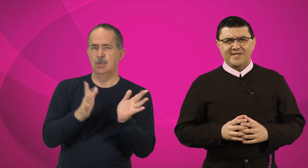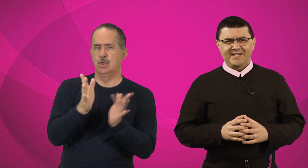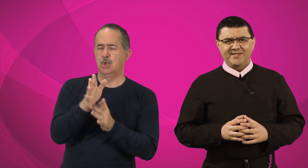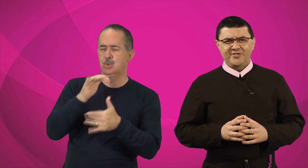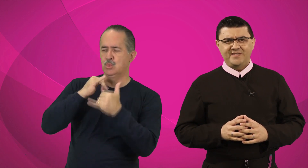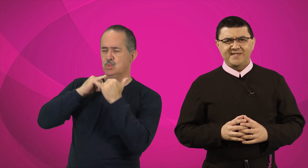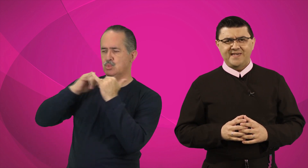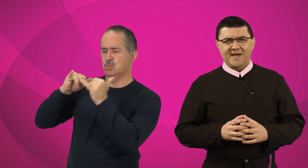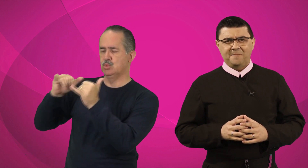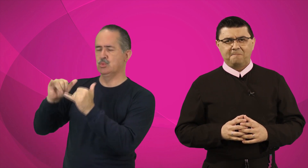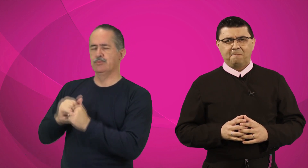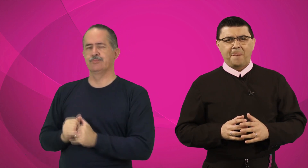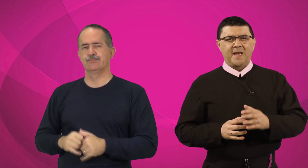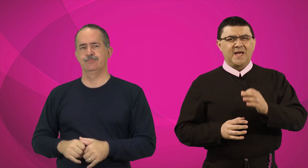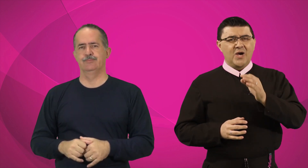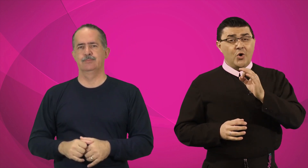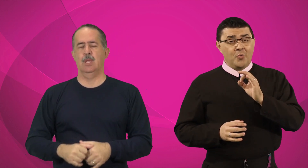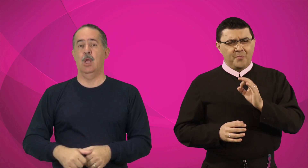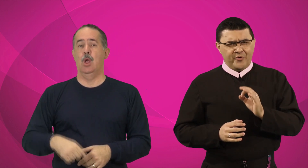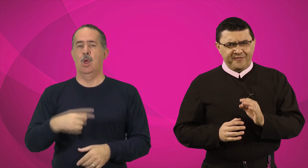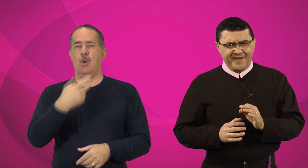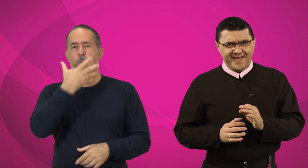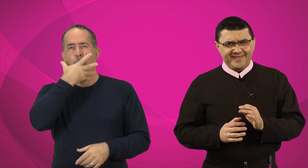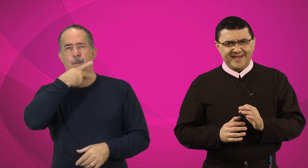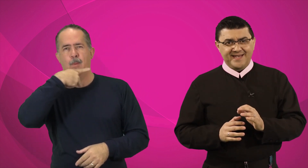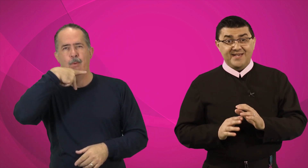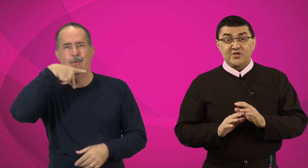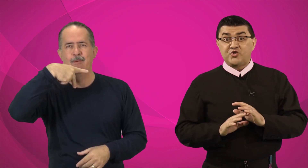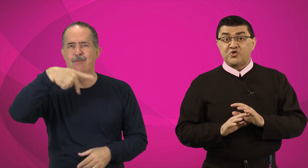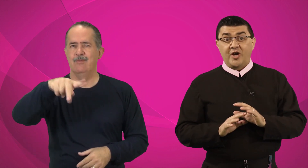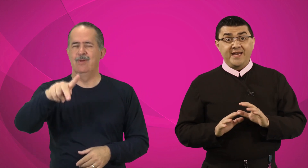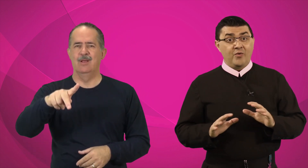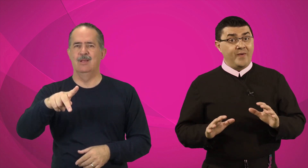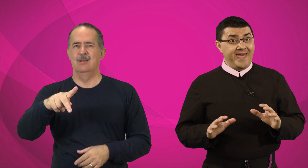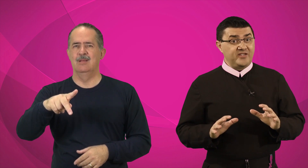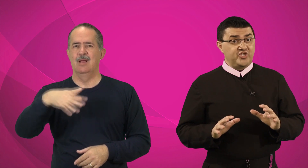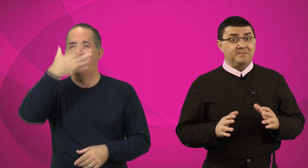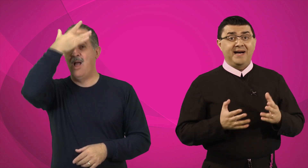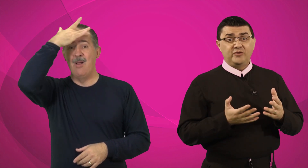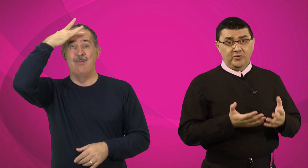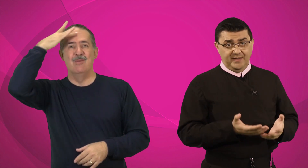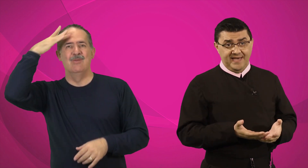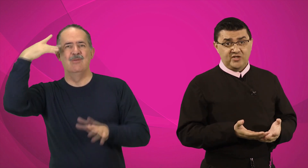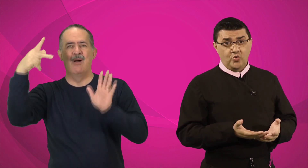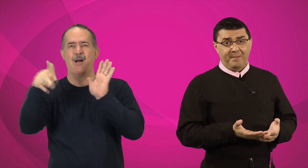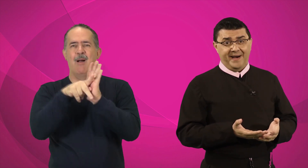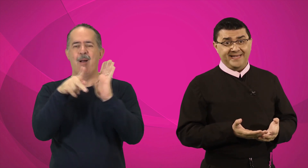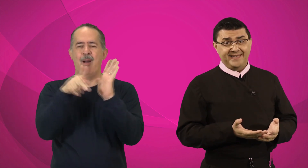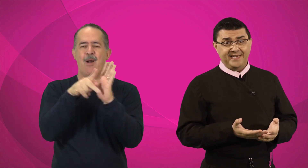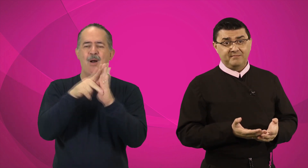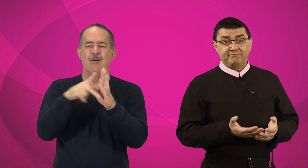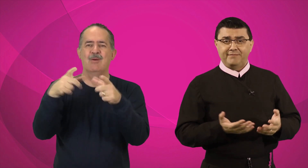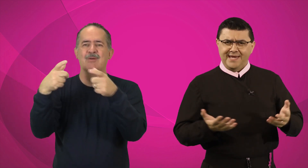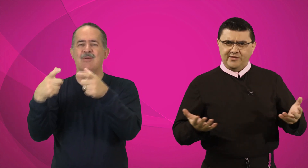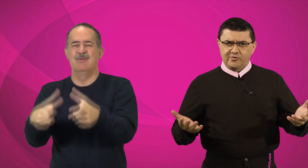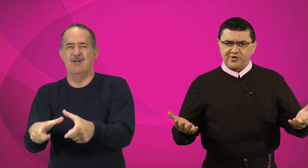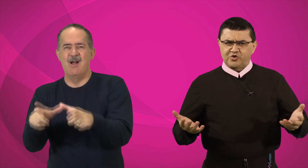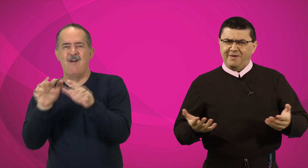lhes dizia, um profeta só não é estimado em sua pátria entre os seus